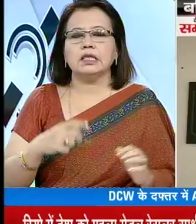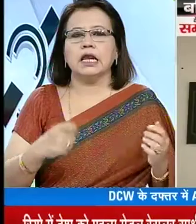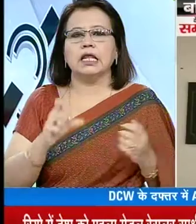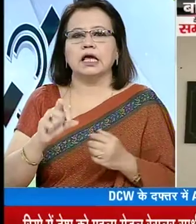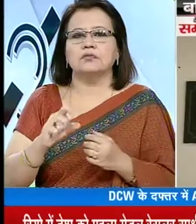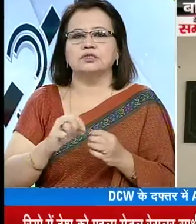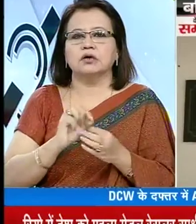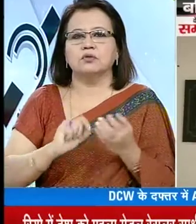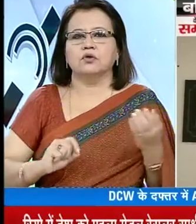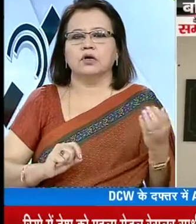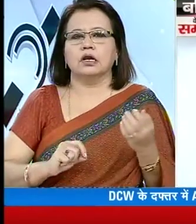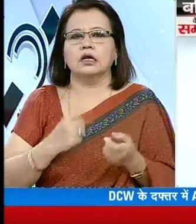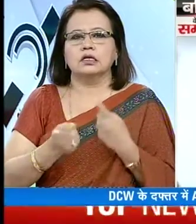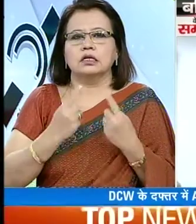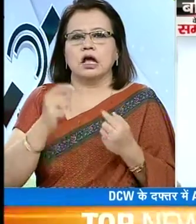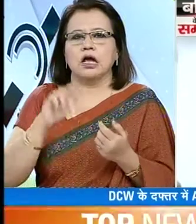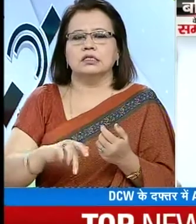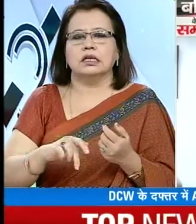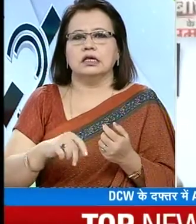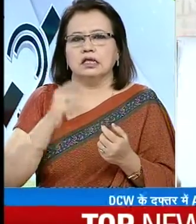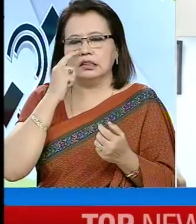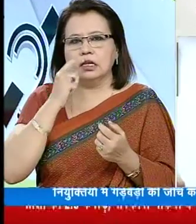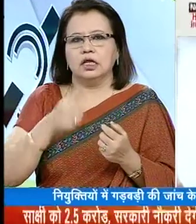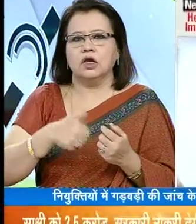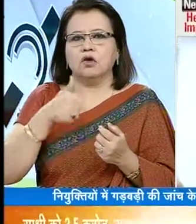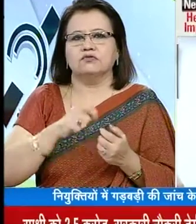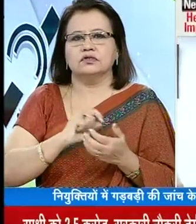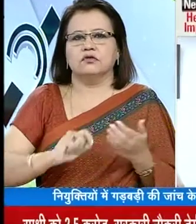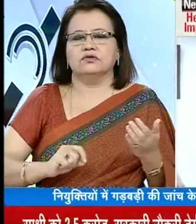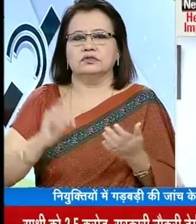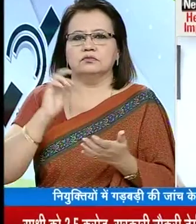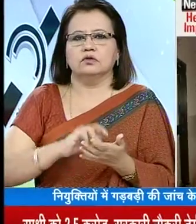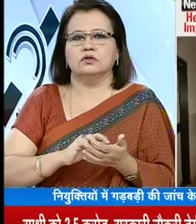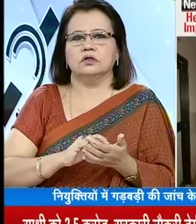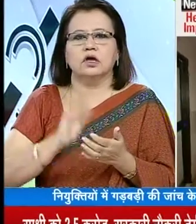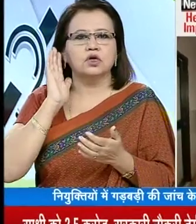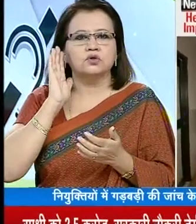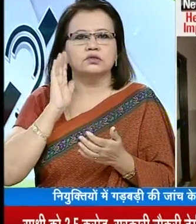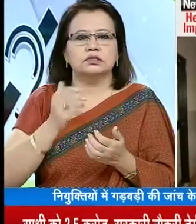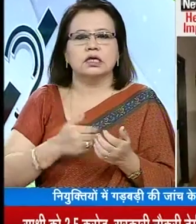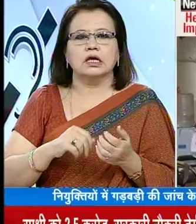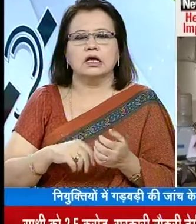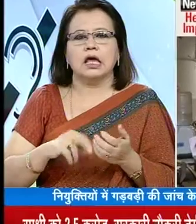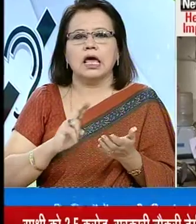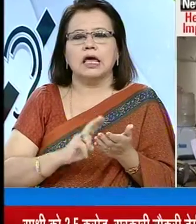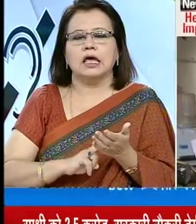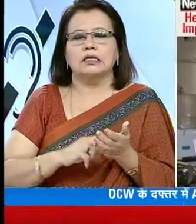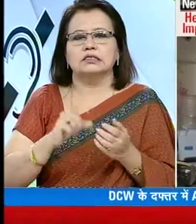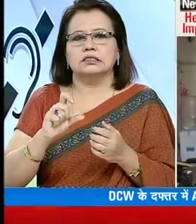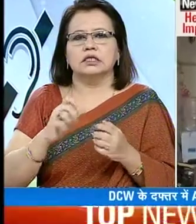एंटिकरप्षन बीरों के टीम जांच के लिए आज दिल्ली महिला आयोग के दफ्तर पहुंची सूत्रों के मताबिक राष्ट्रिय महिला आयोग की